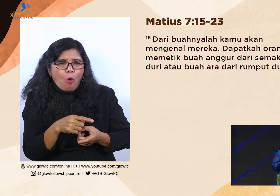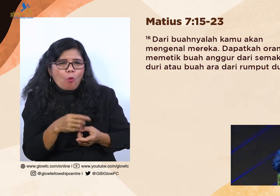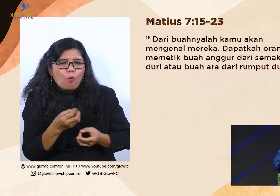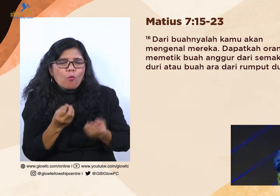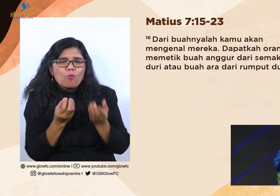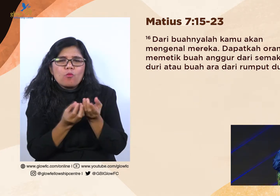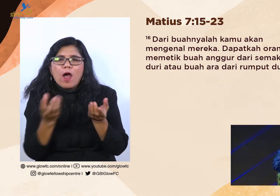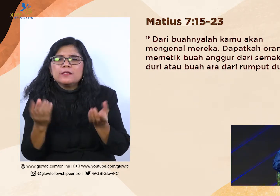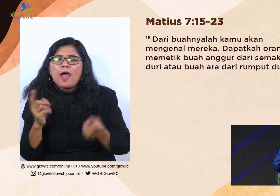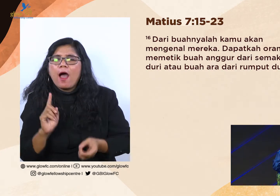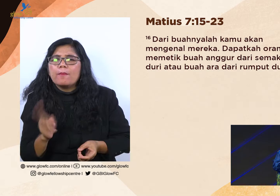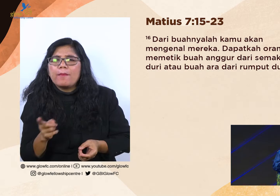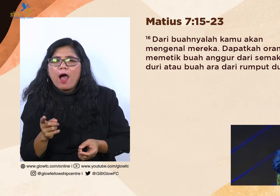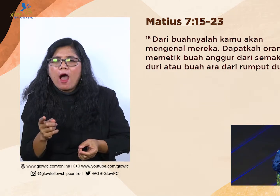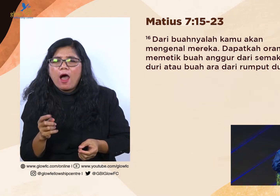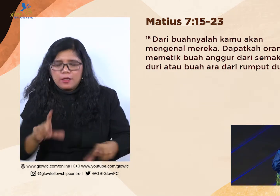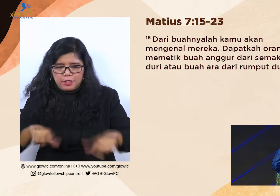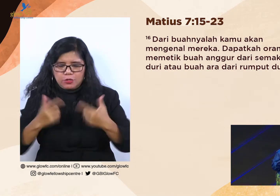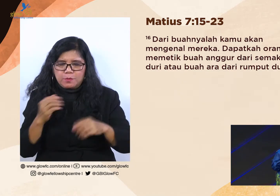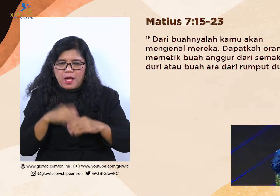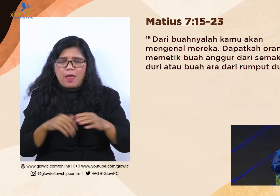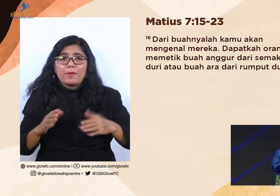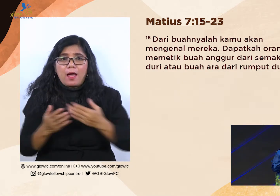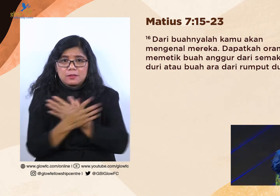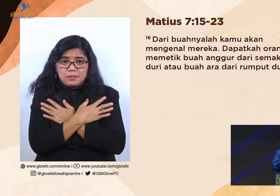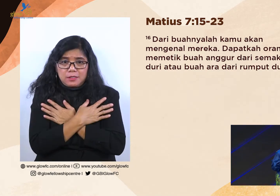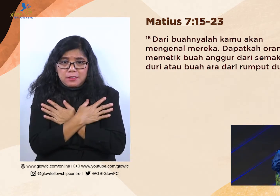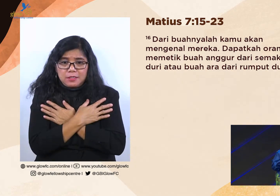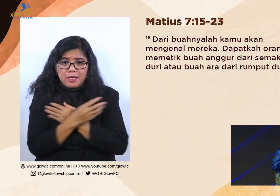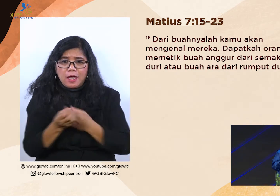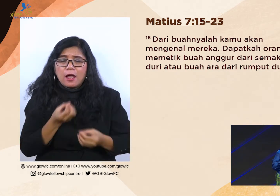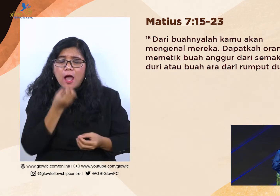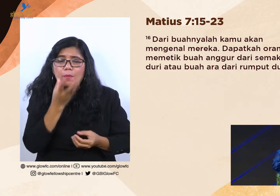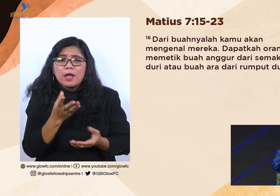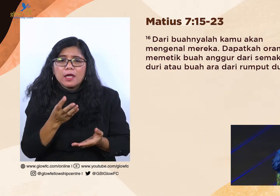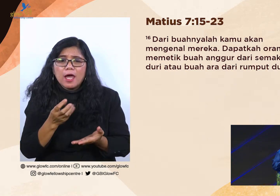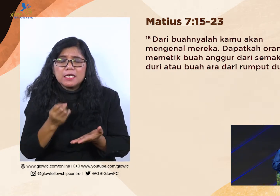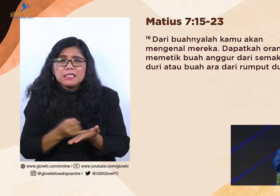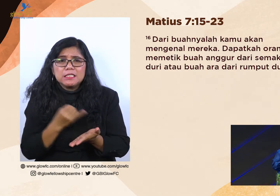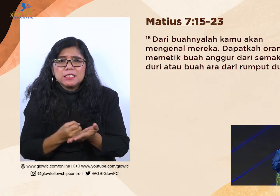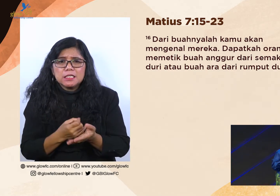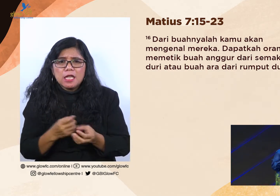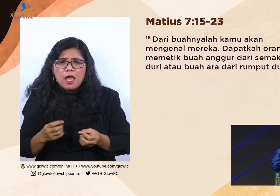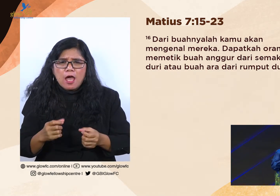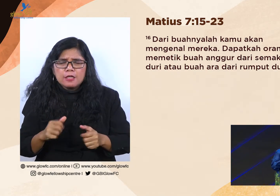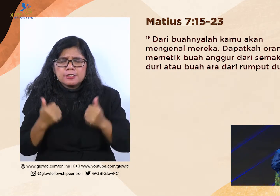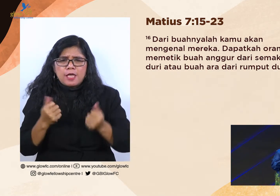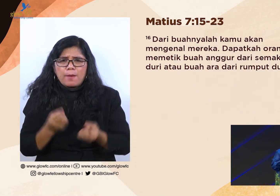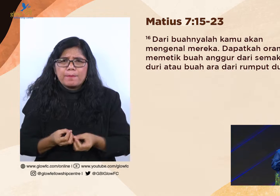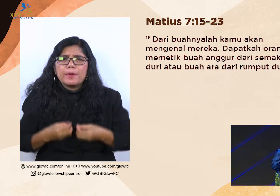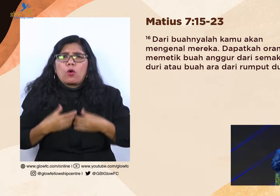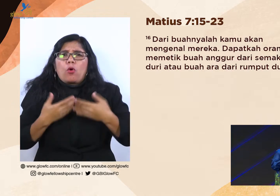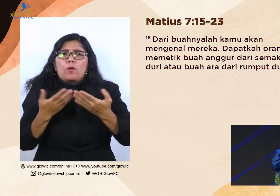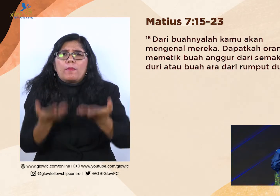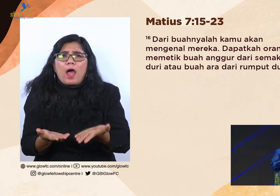Buahnya hidup dalam kasih? Buahnya siap berkorban? Atau buahnya hanya